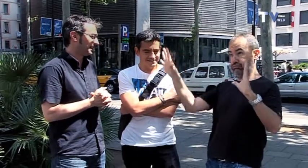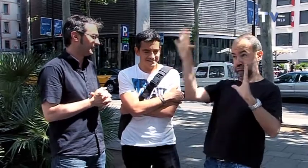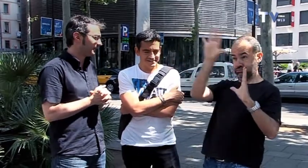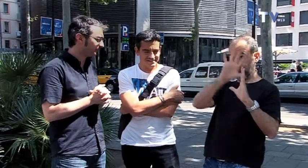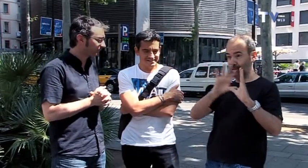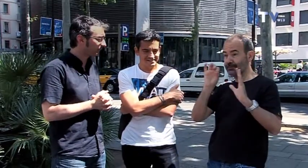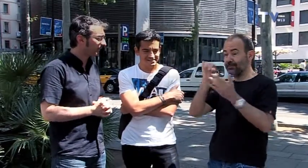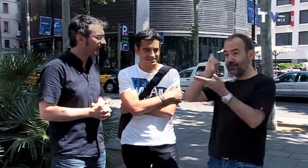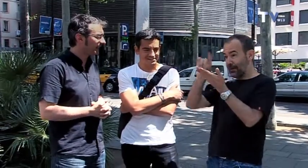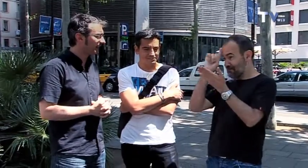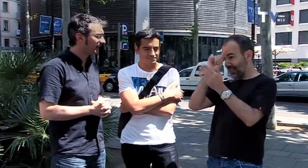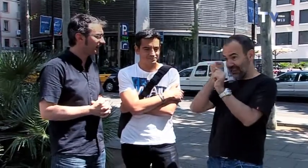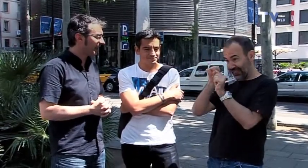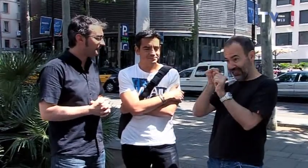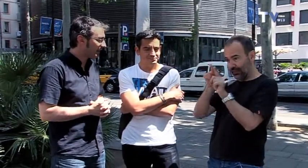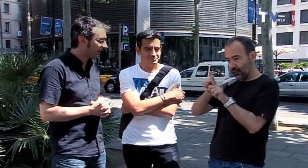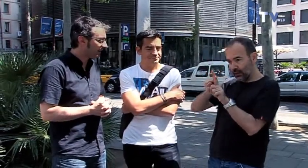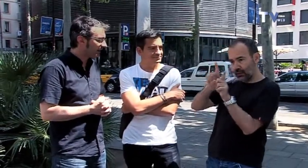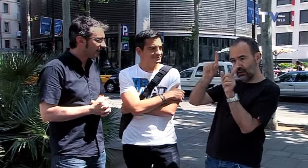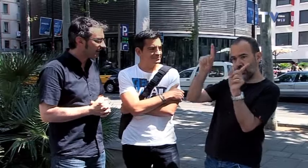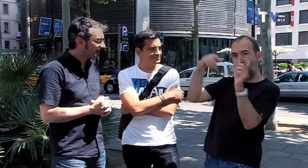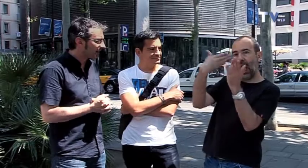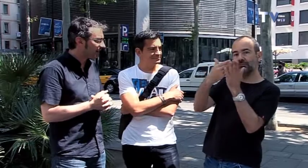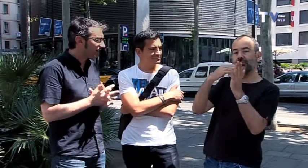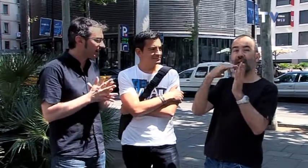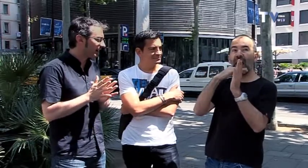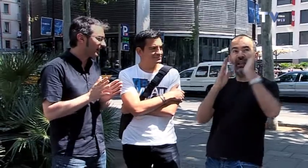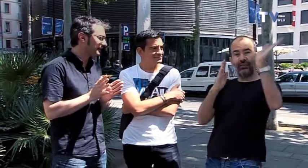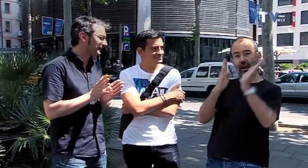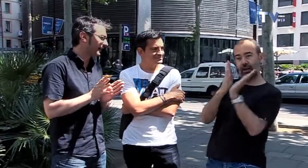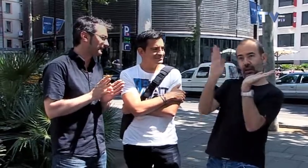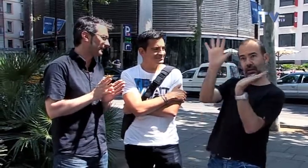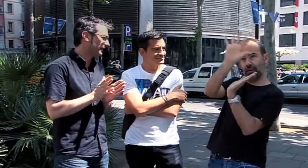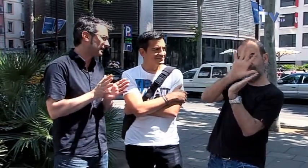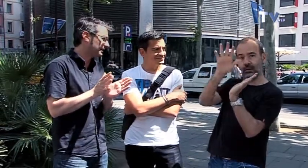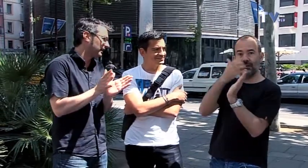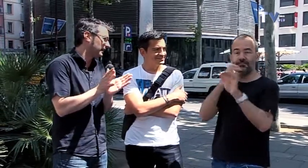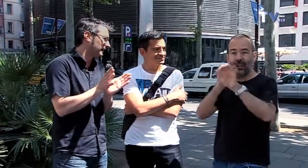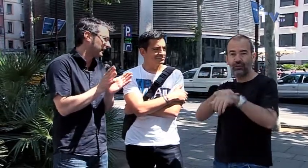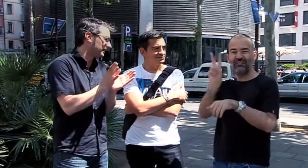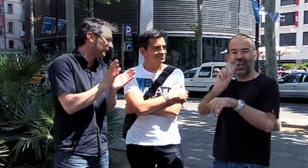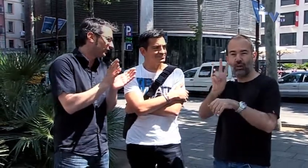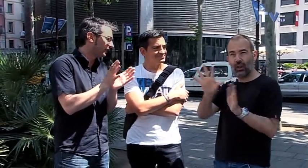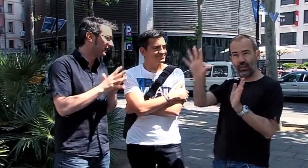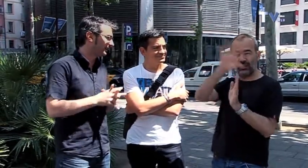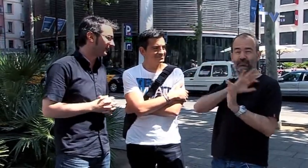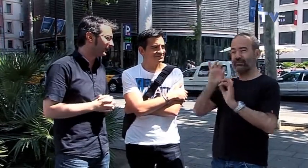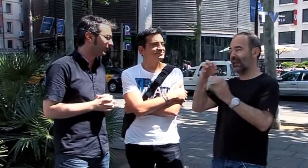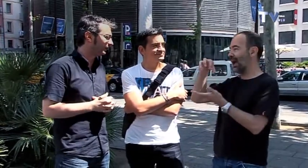en España, en la historia de España, desde Madrid, haciendo un ángulo hasta más o menos hacia Galicia, no sé, León, Mediolid, toda esa